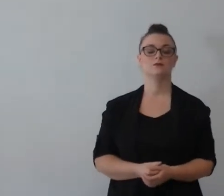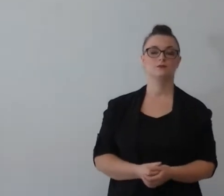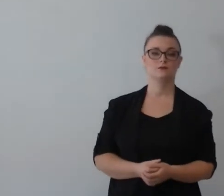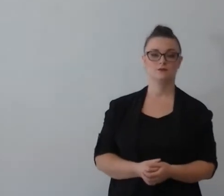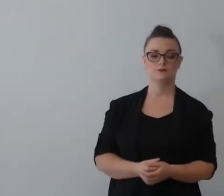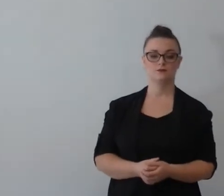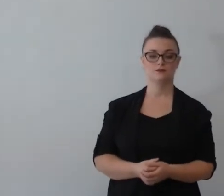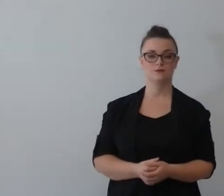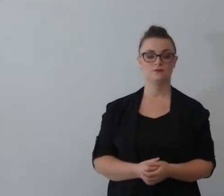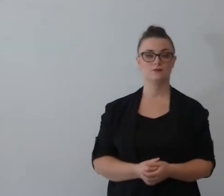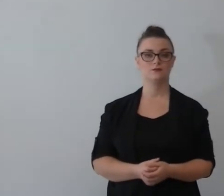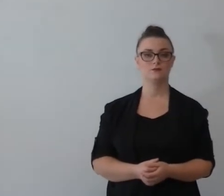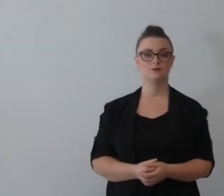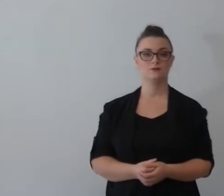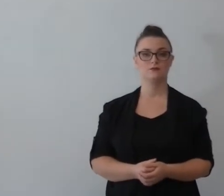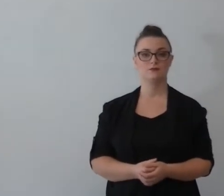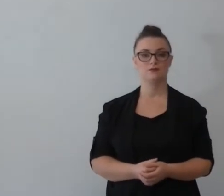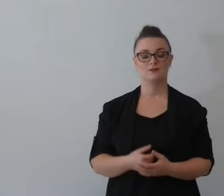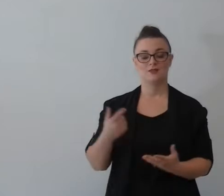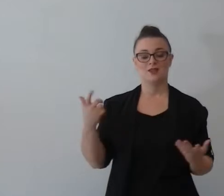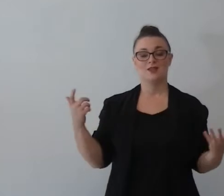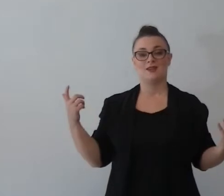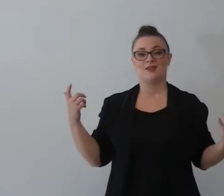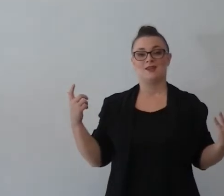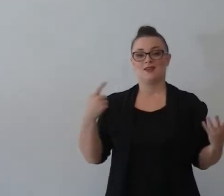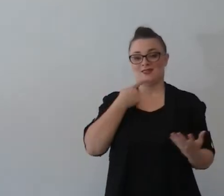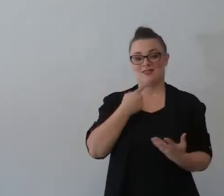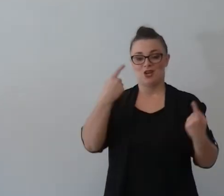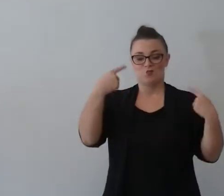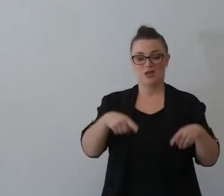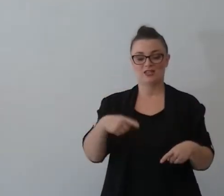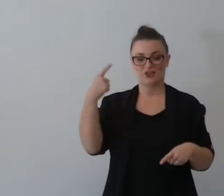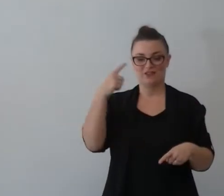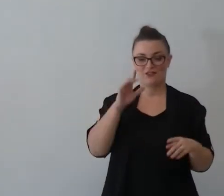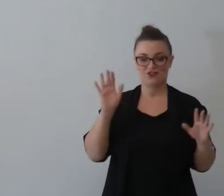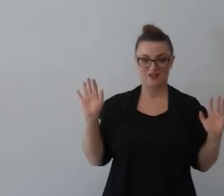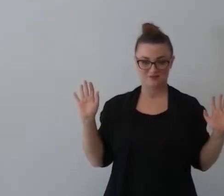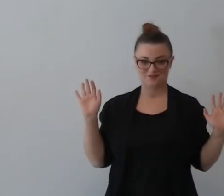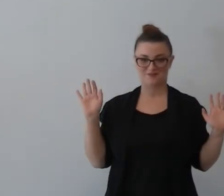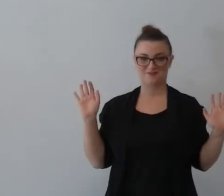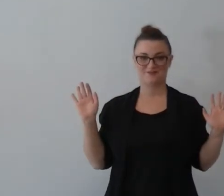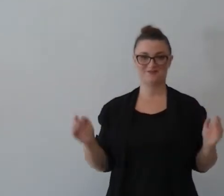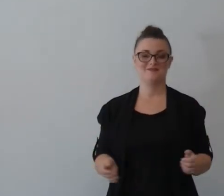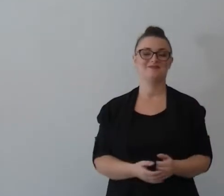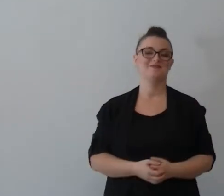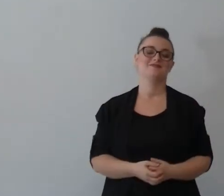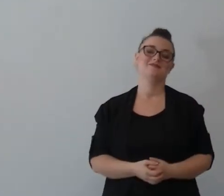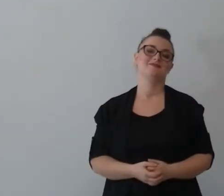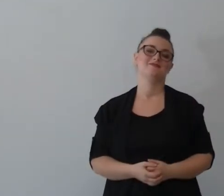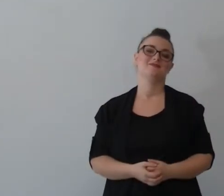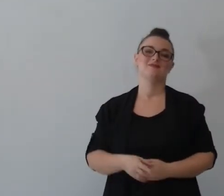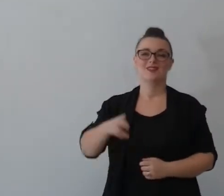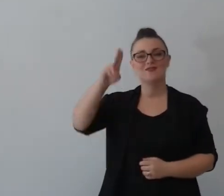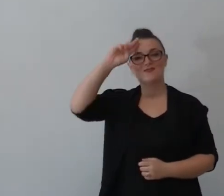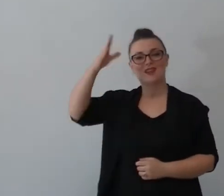allora è difficile predicare adesso è difficile perché arrivano a Shadowhut vi